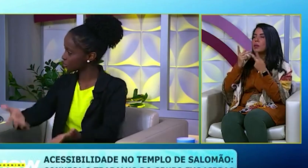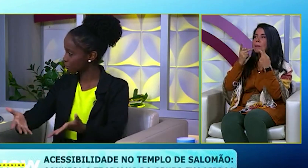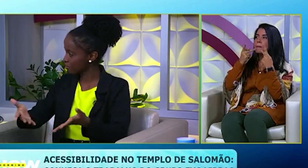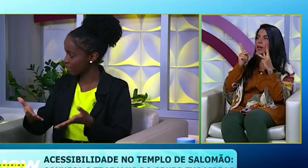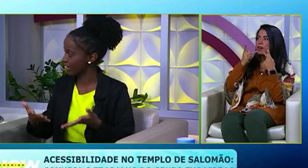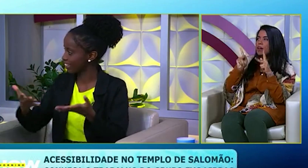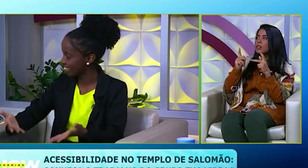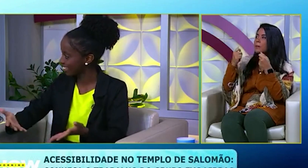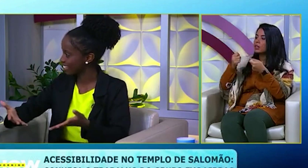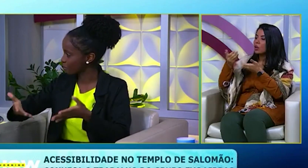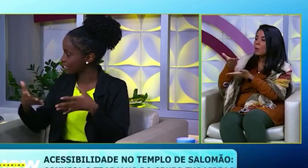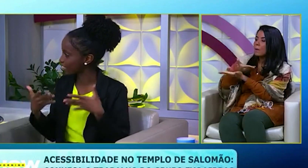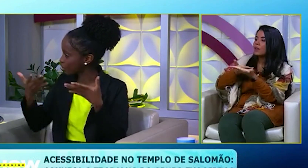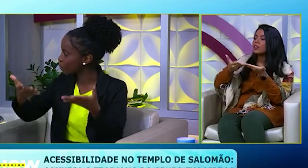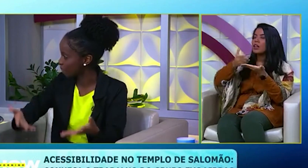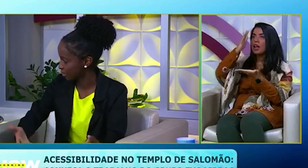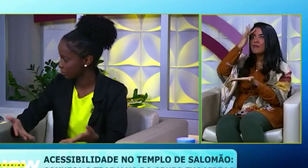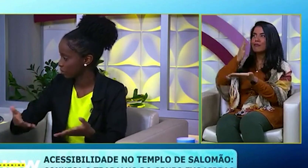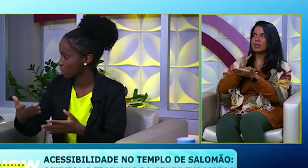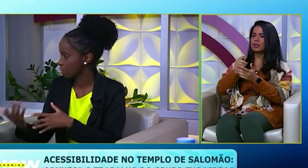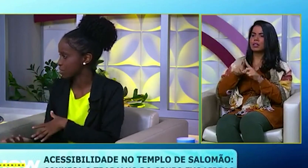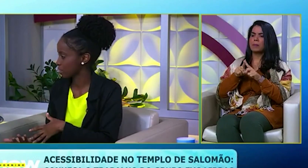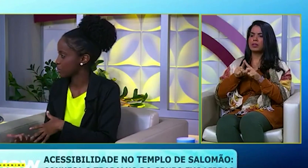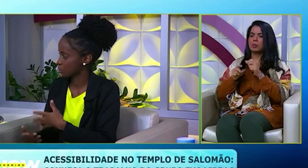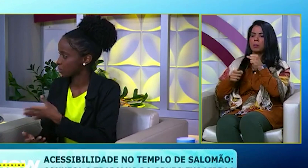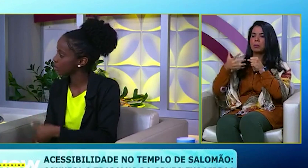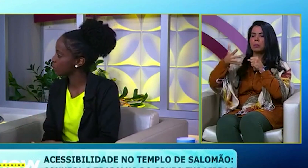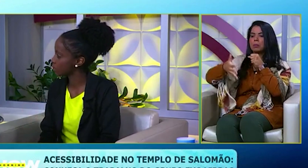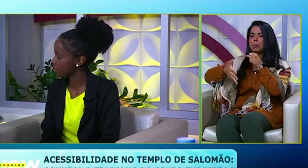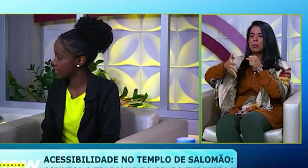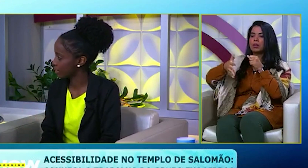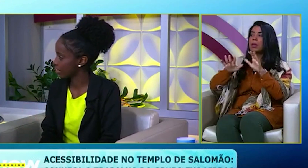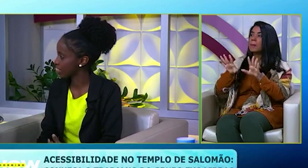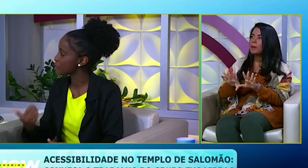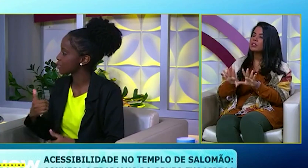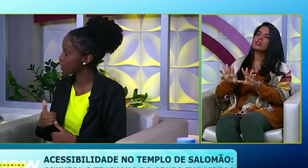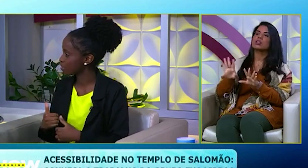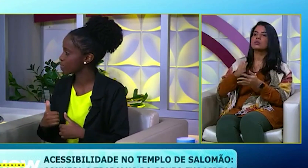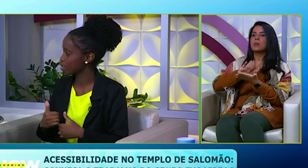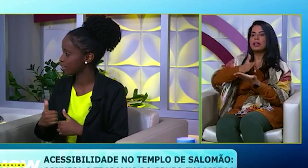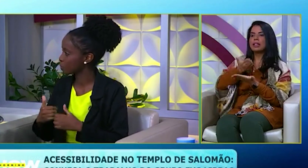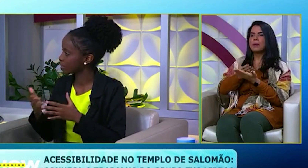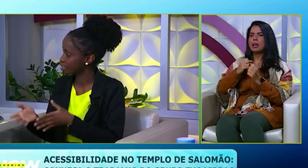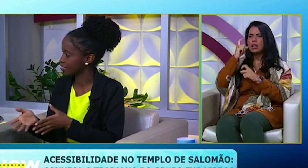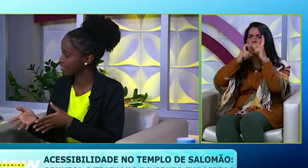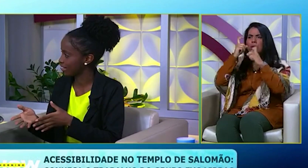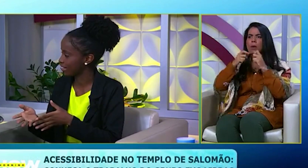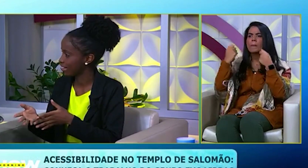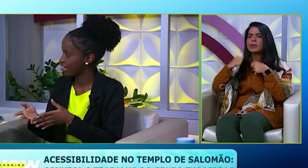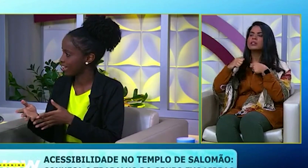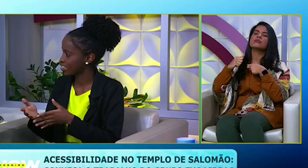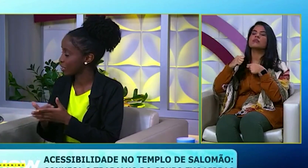transmitindo a fé ali e ele também gesticula. No caso da pessoa, do intérprete que está ali, a expressão que ele faz precisa